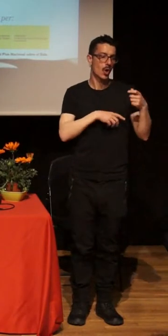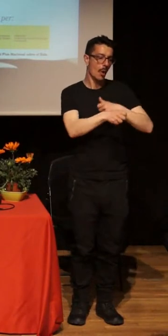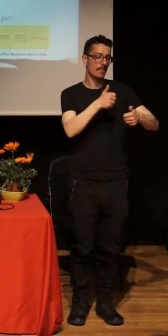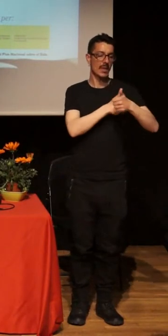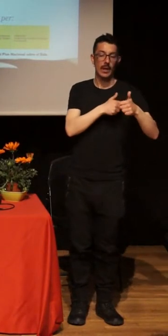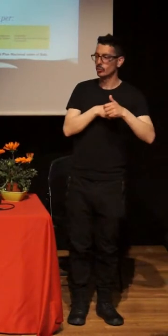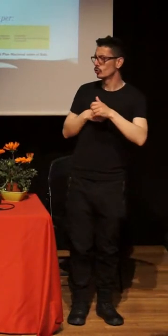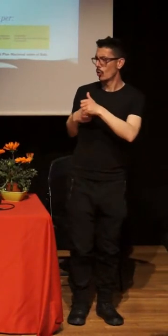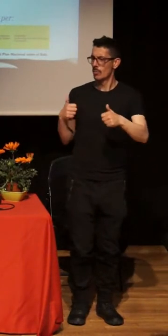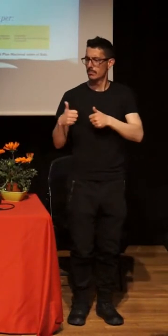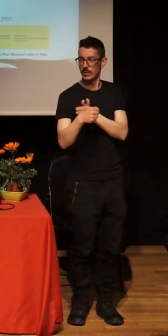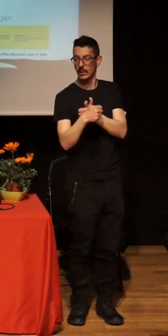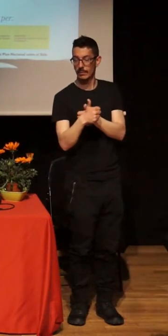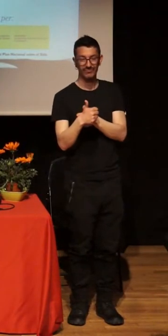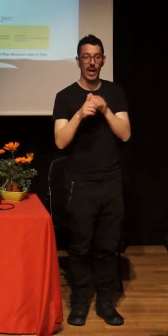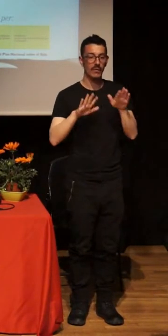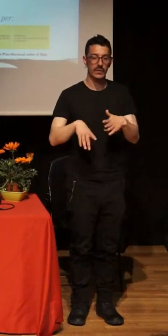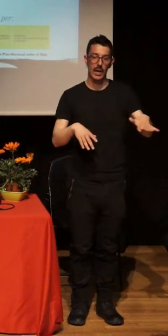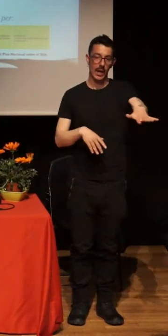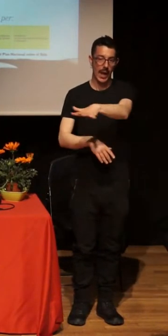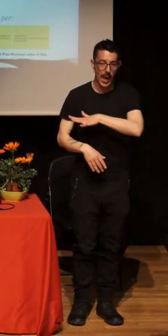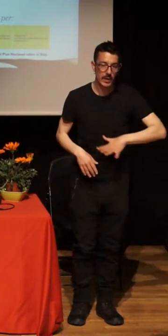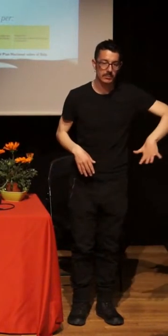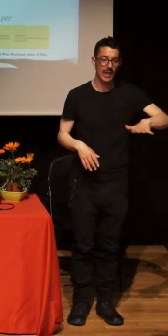espacios de cómo unir todos estos mensajes.